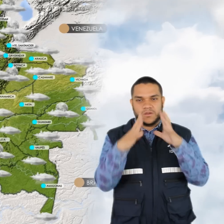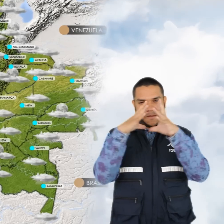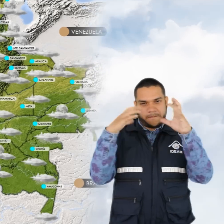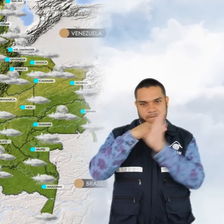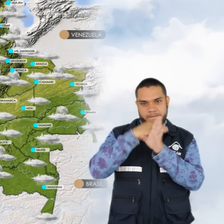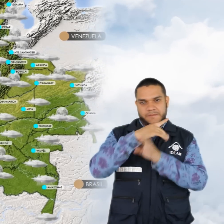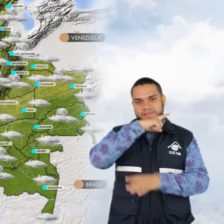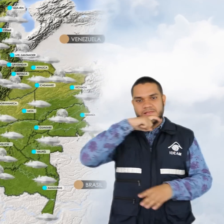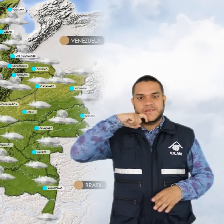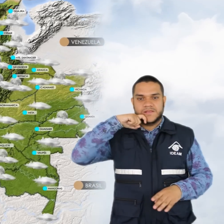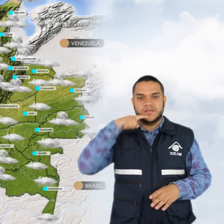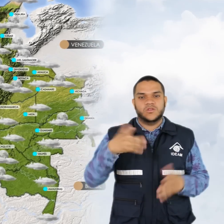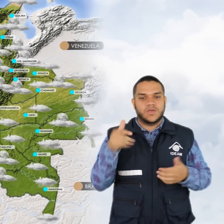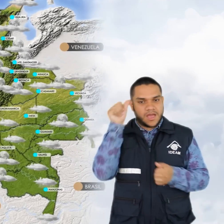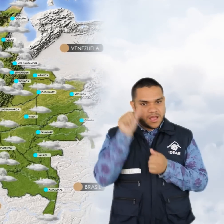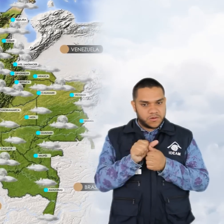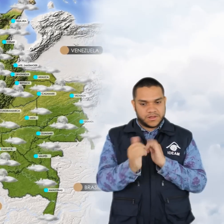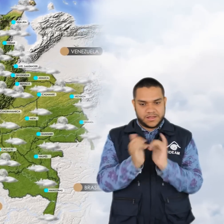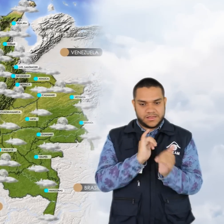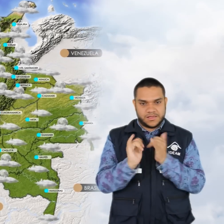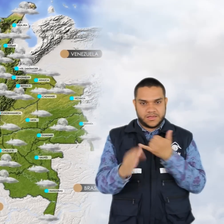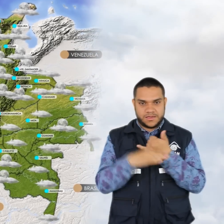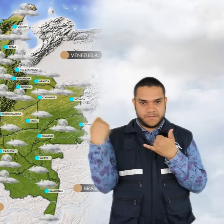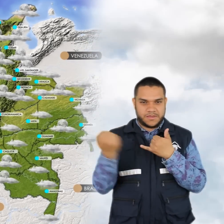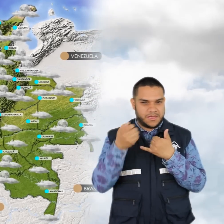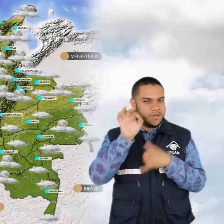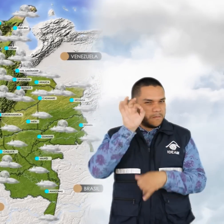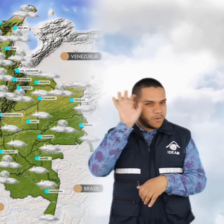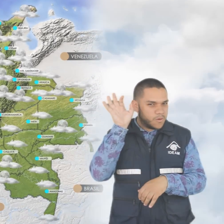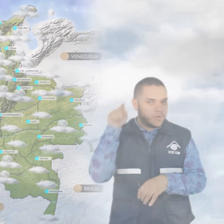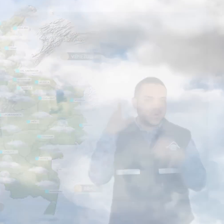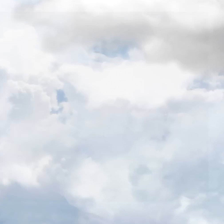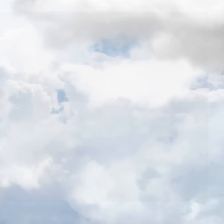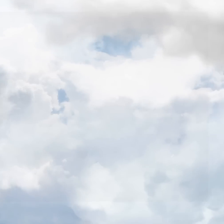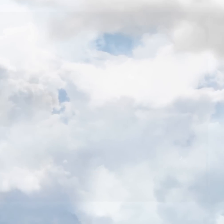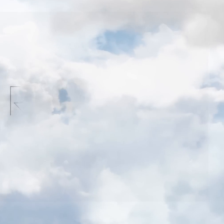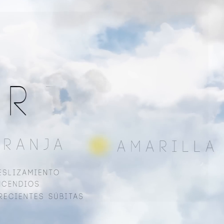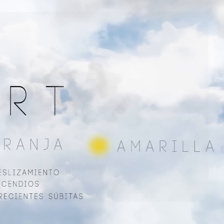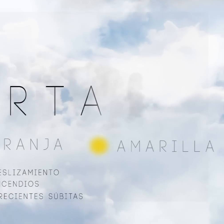cubierto con tiempo seco en Arauca, Casanare y Meta. Probabilidad de lluvias en Bichada.